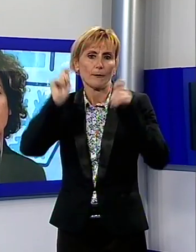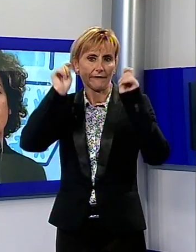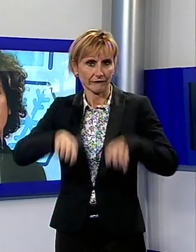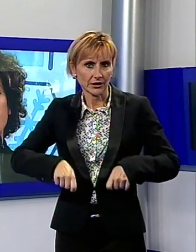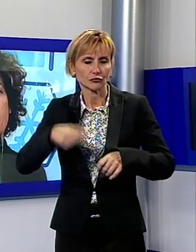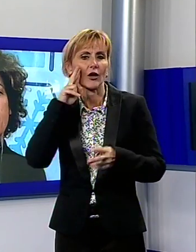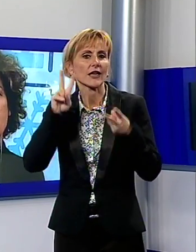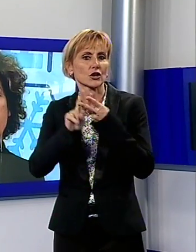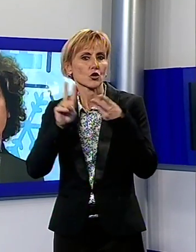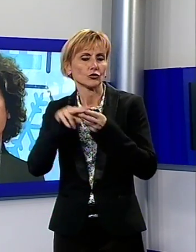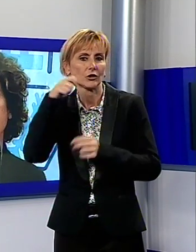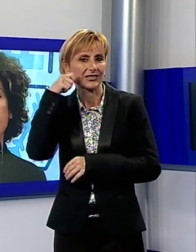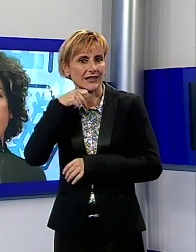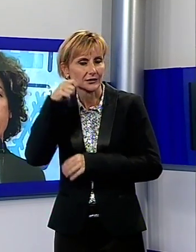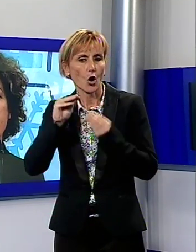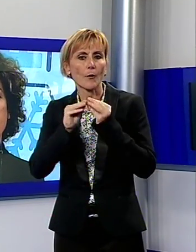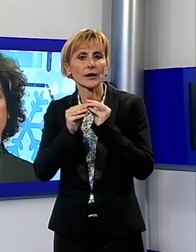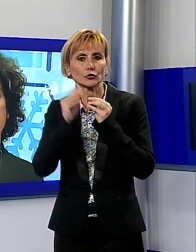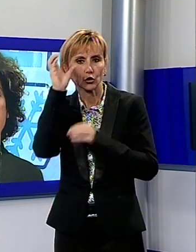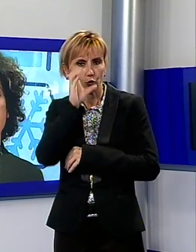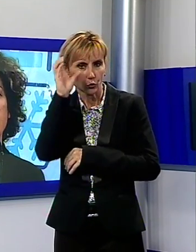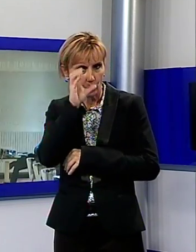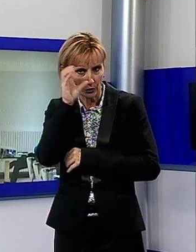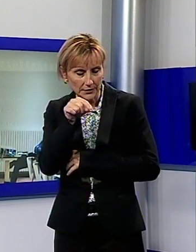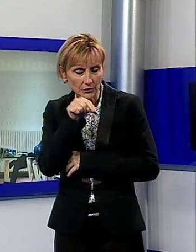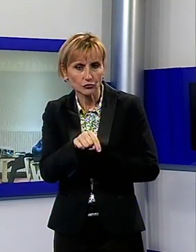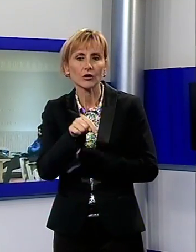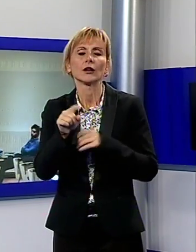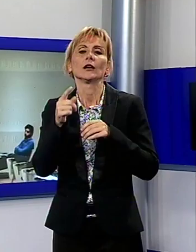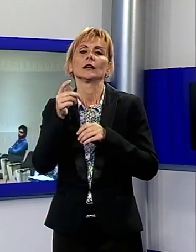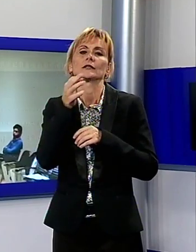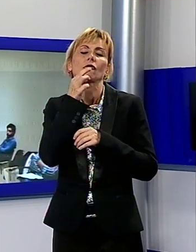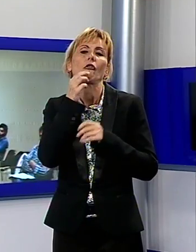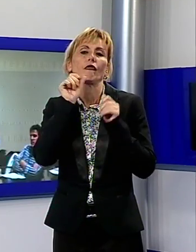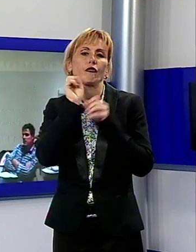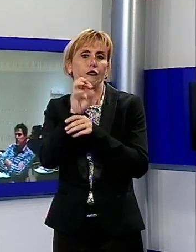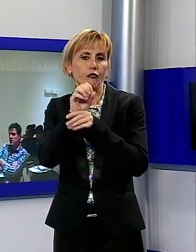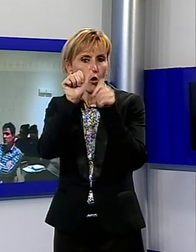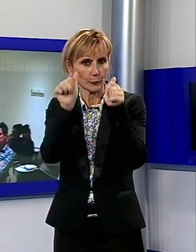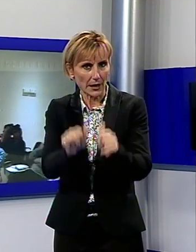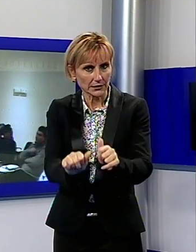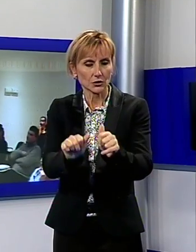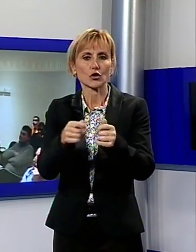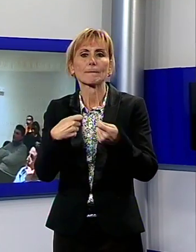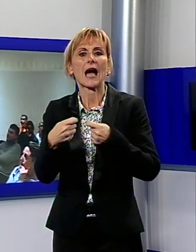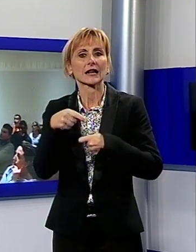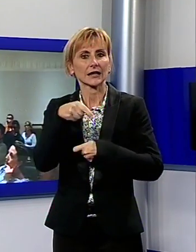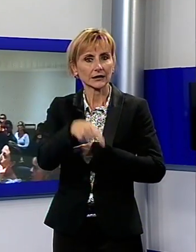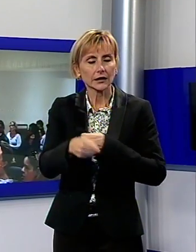operatori turistici, di formazione, quindi di marketing applicato sull'ospitalità in